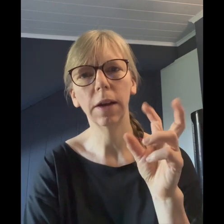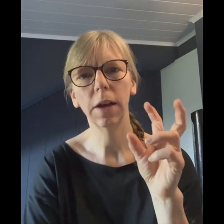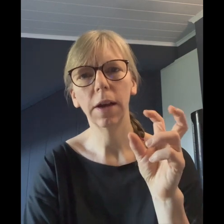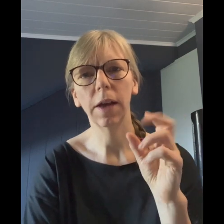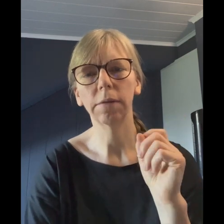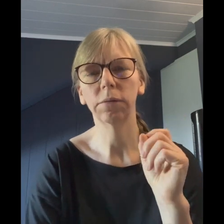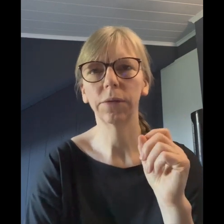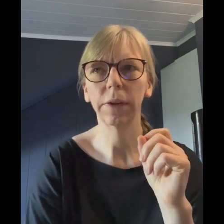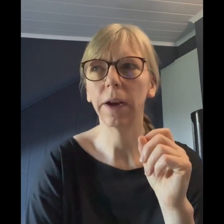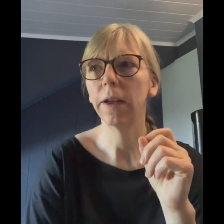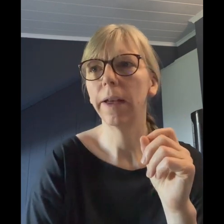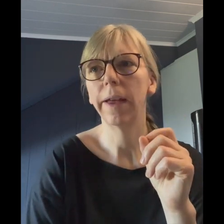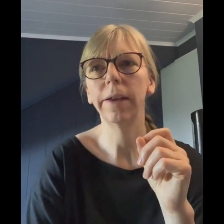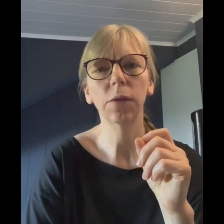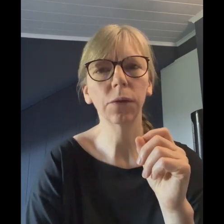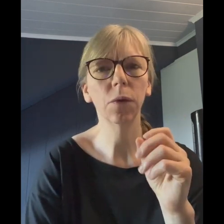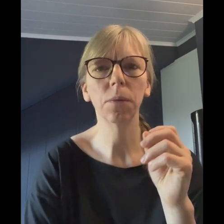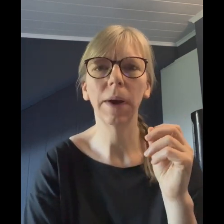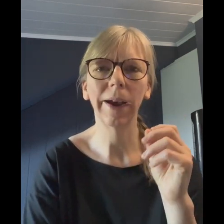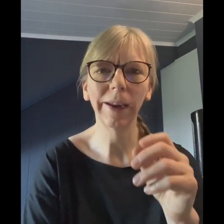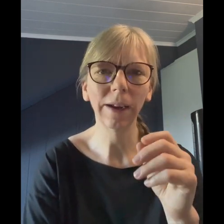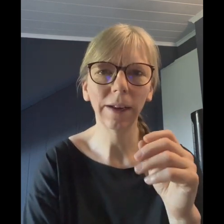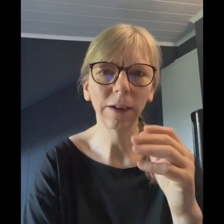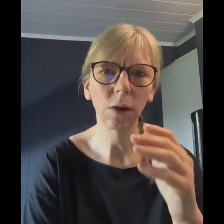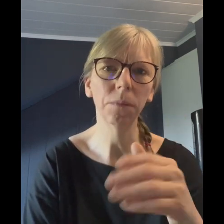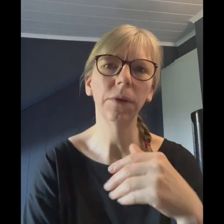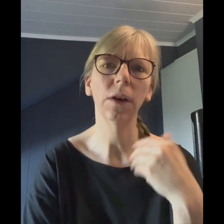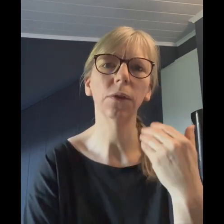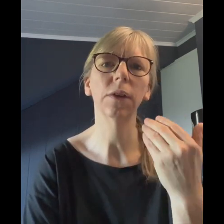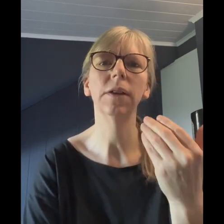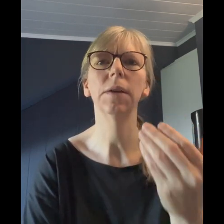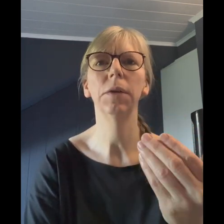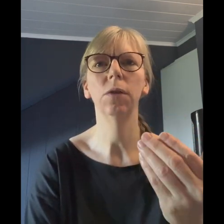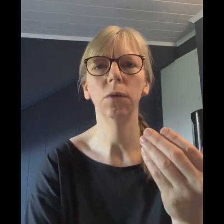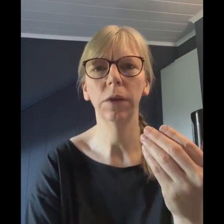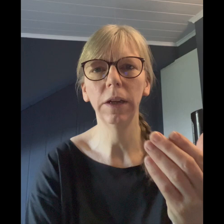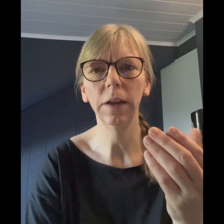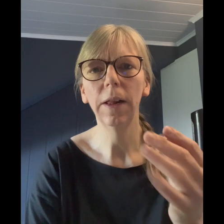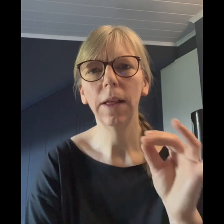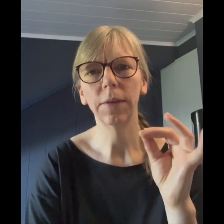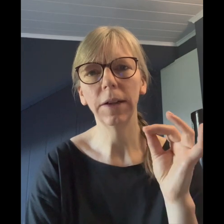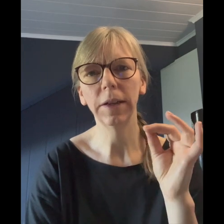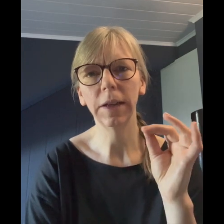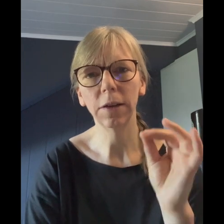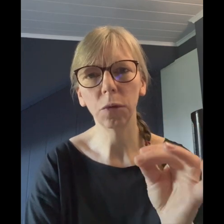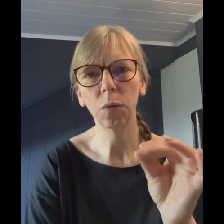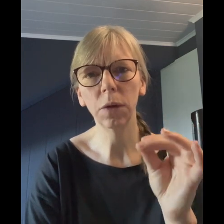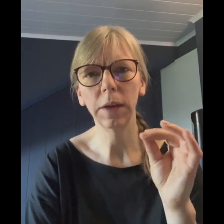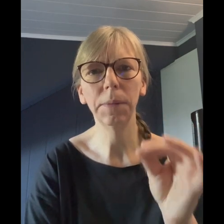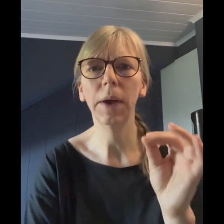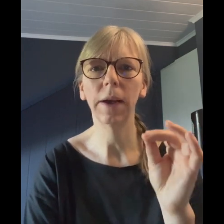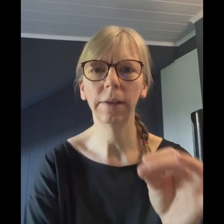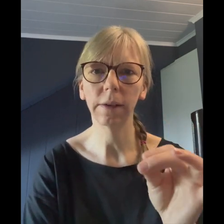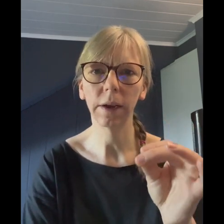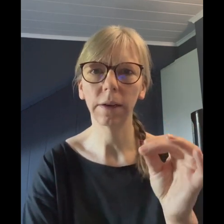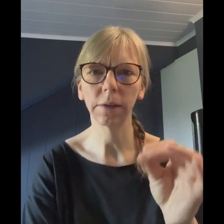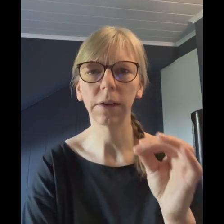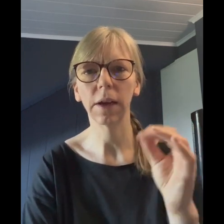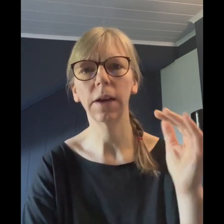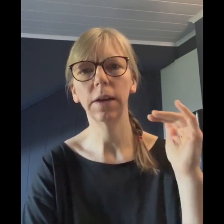Ernährungsform, eigentlich kommt sie aus der Diabetologie, weil die Ketone immer anzeigen, dass ich einen